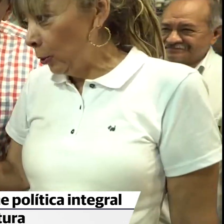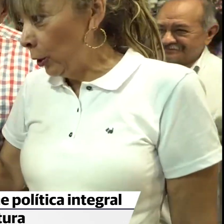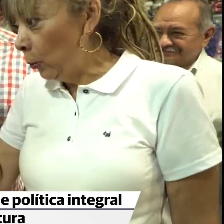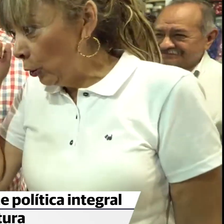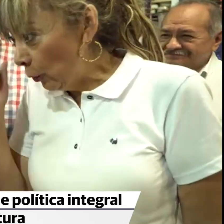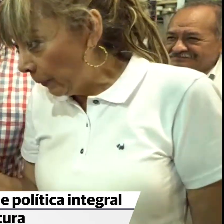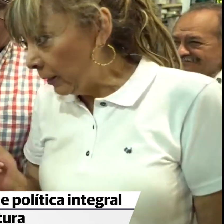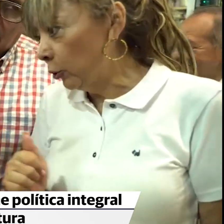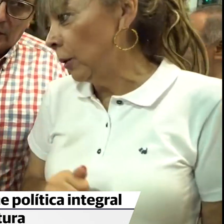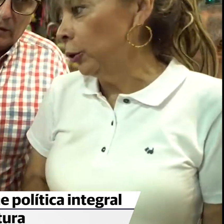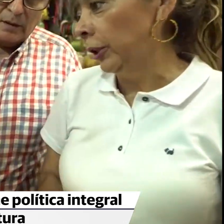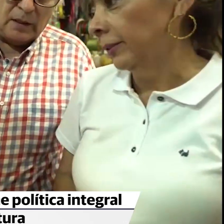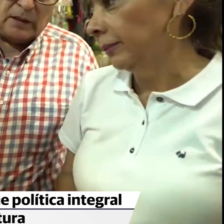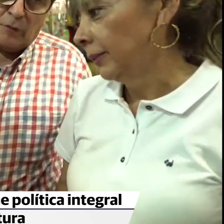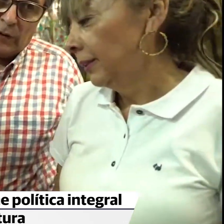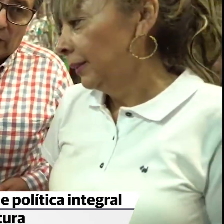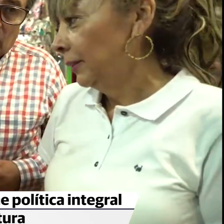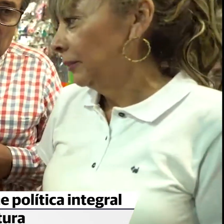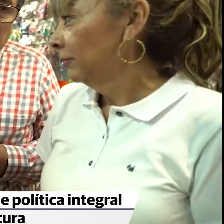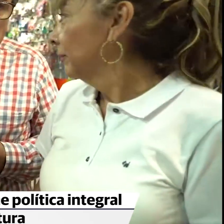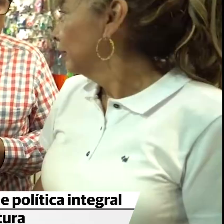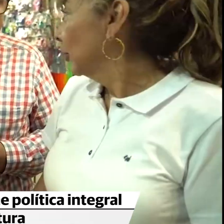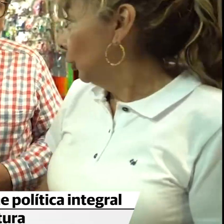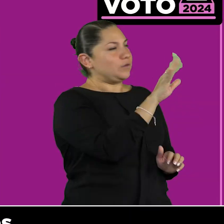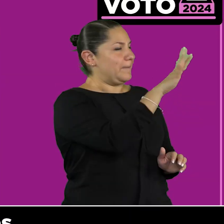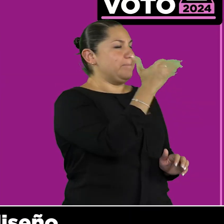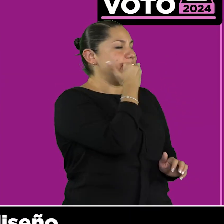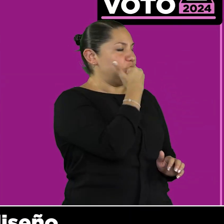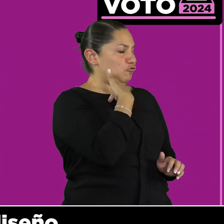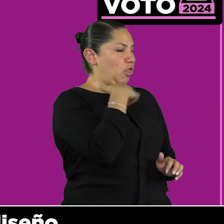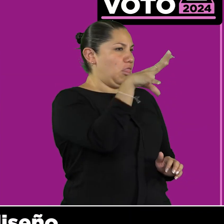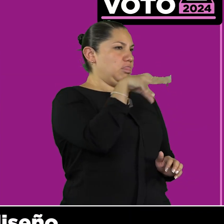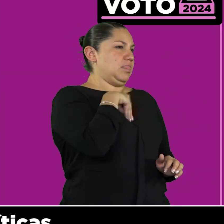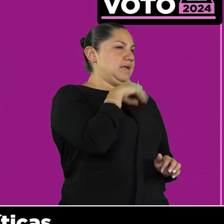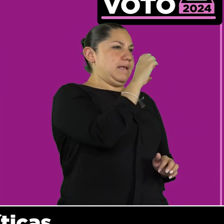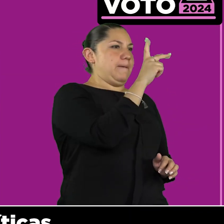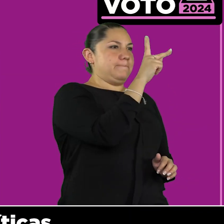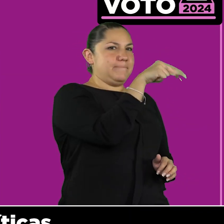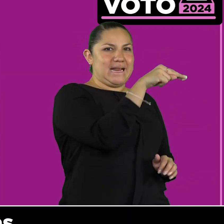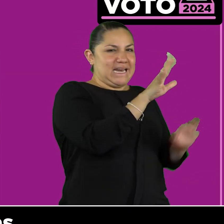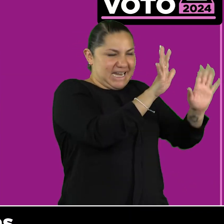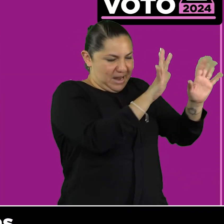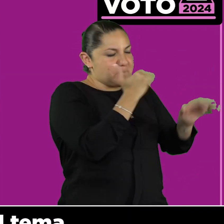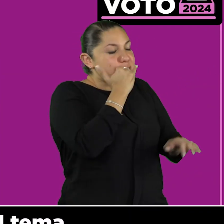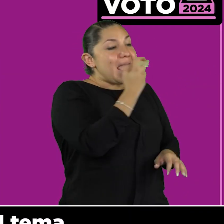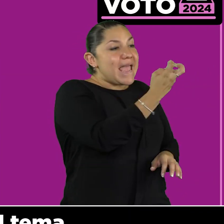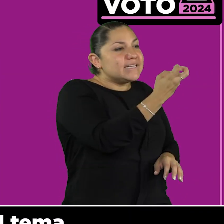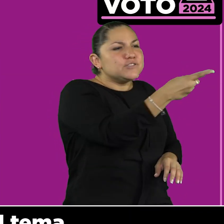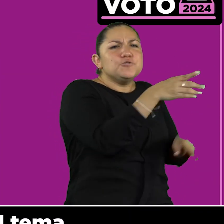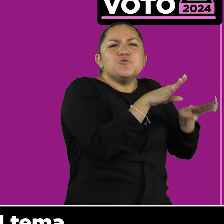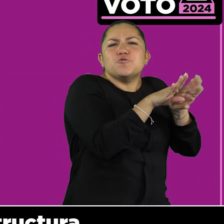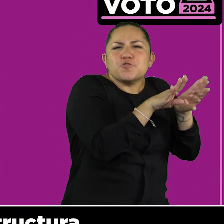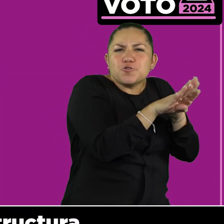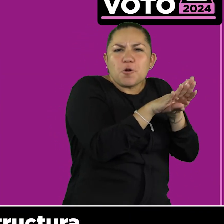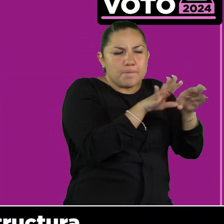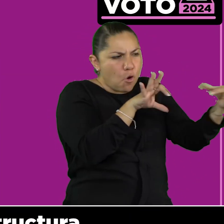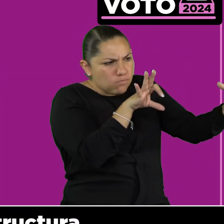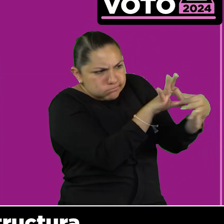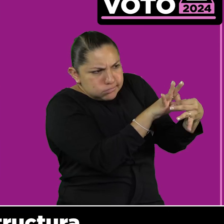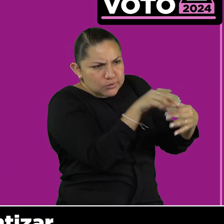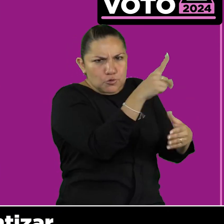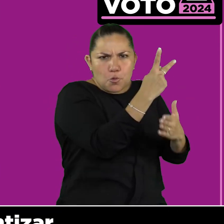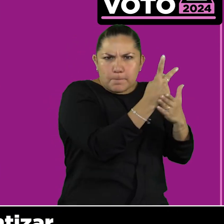implementaría áreas accesibles para la práctica de las disciplinas. Es parte del diseño de las políticas públicas, es parte del tema de la